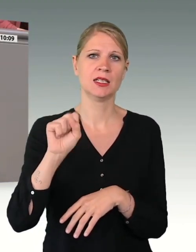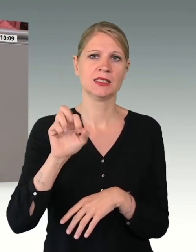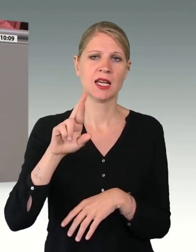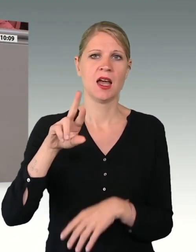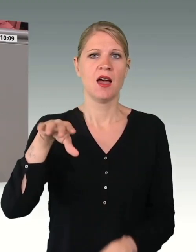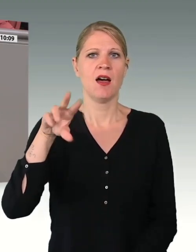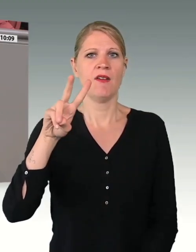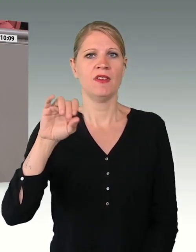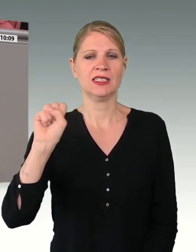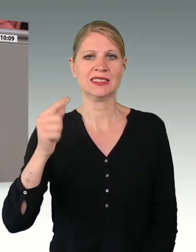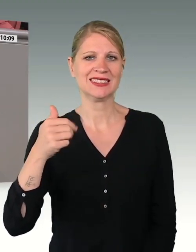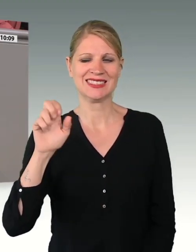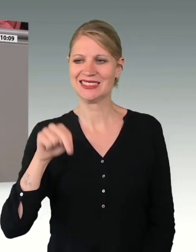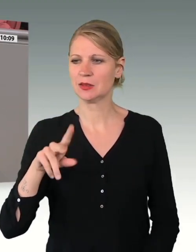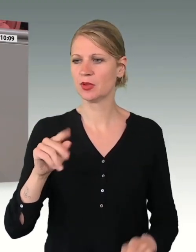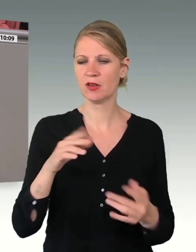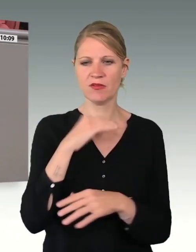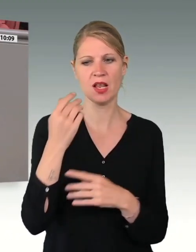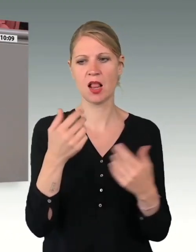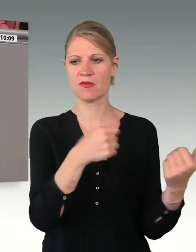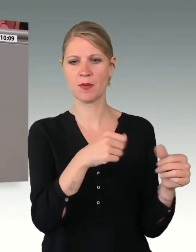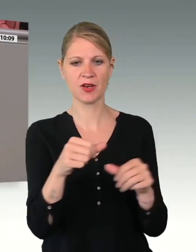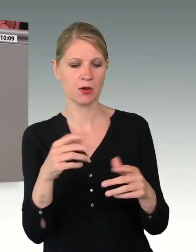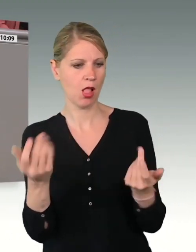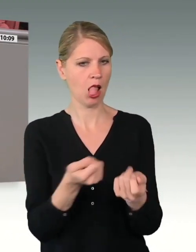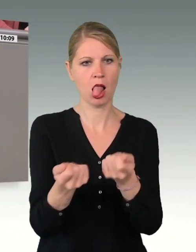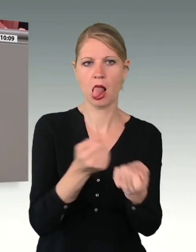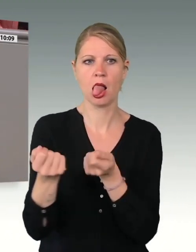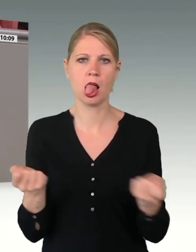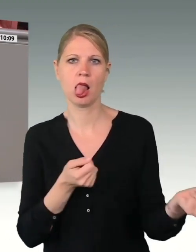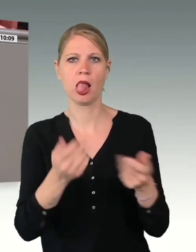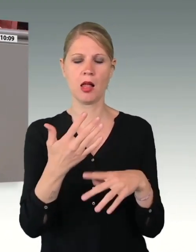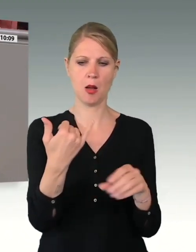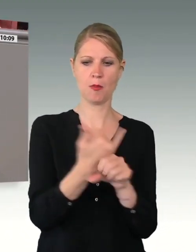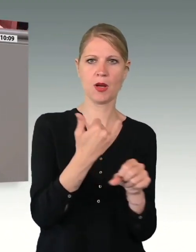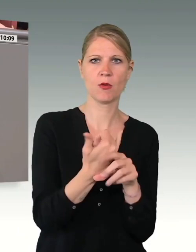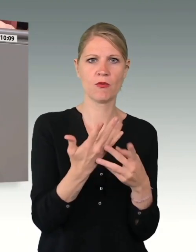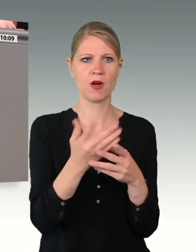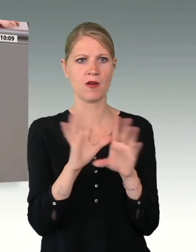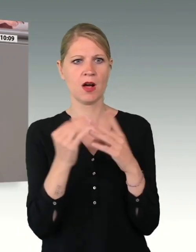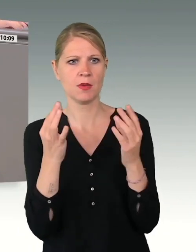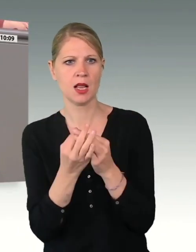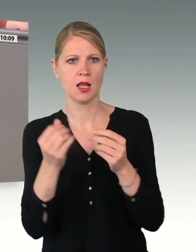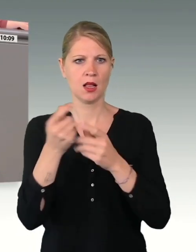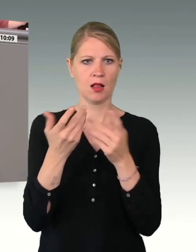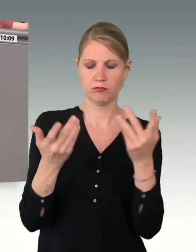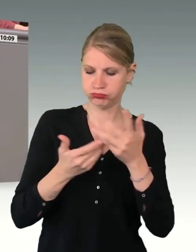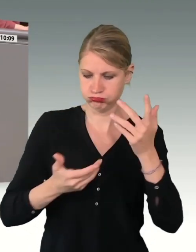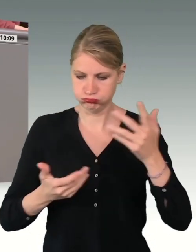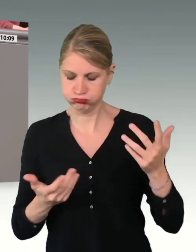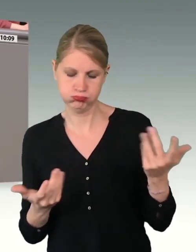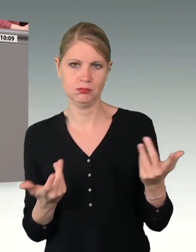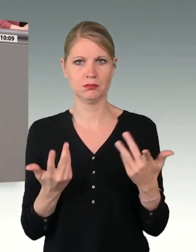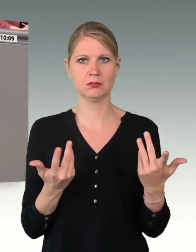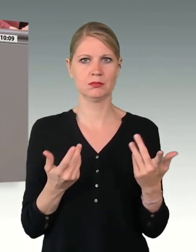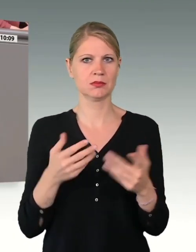Verpflichtungen miteinander koordinieren zwischen ihrem Beruf, ihrer Familie und dem Reservistendienst. Auch